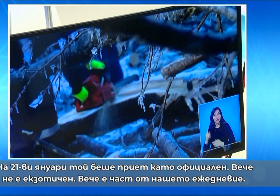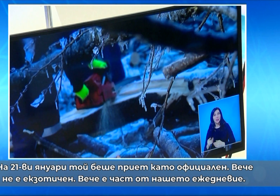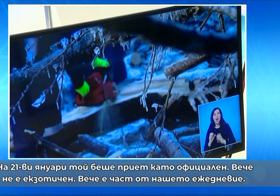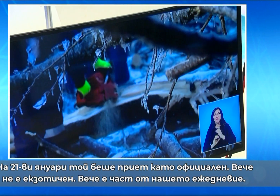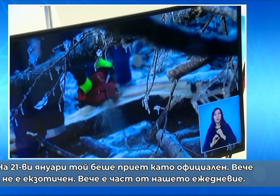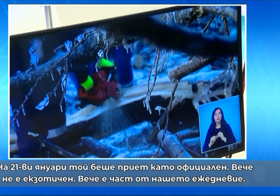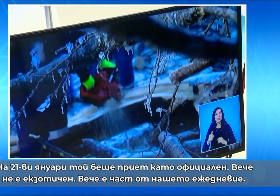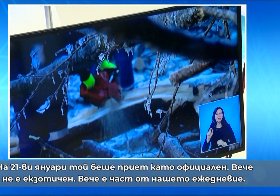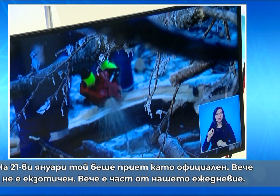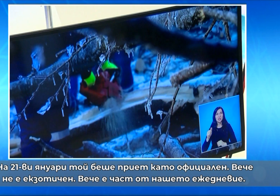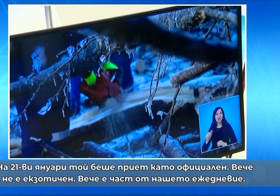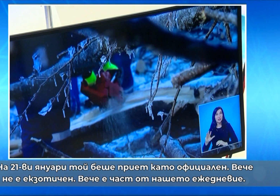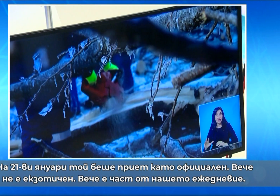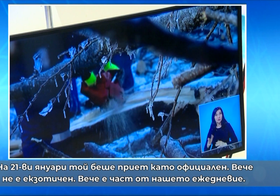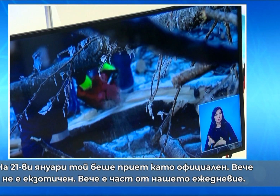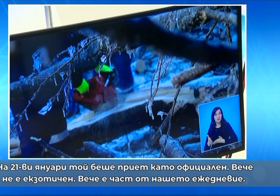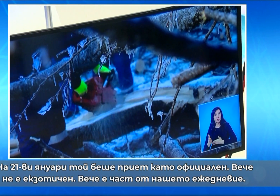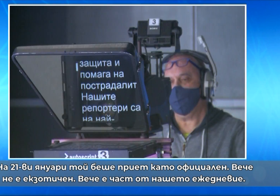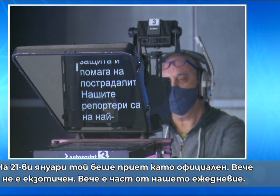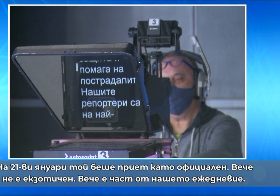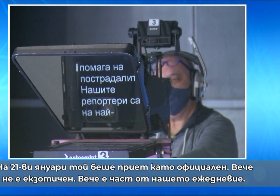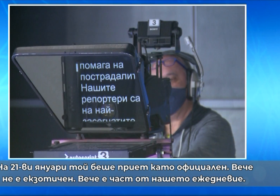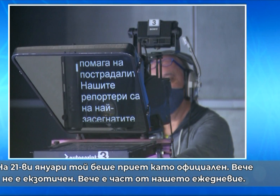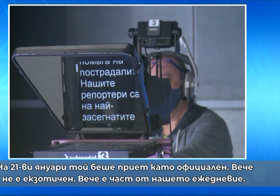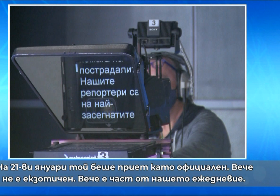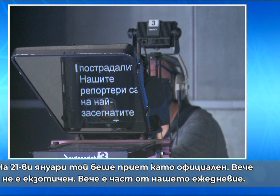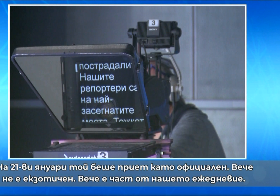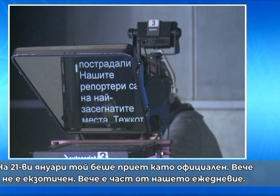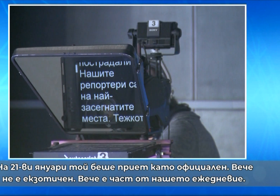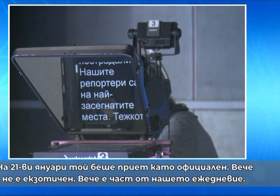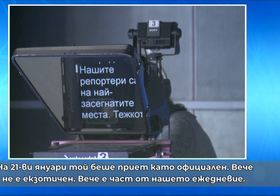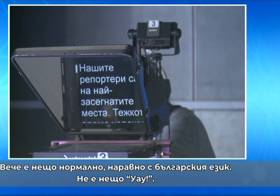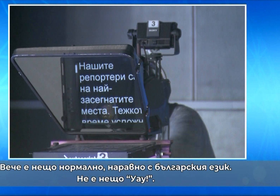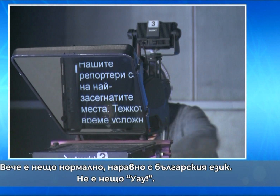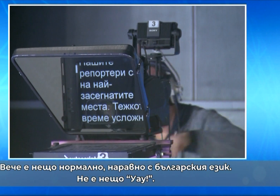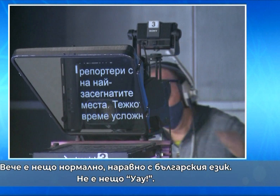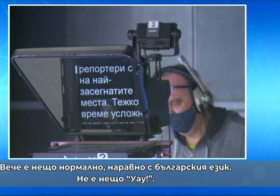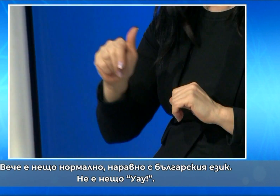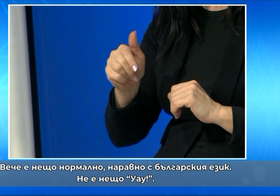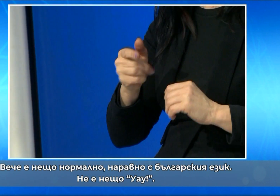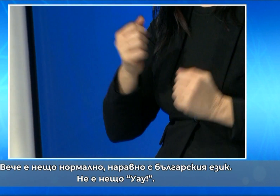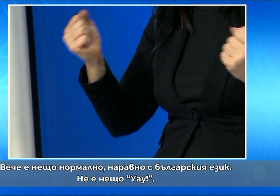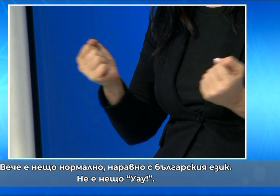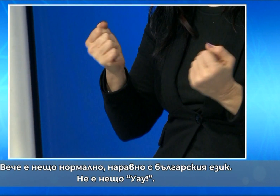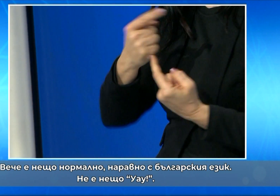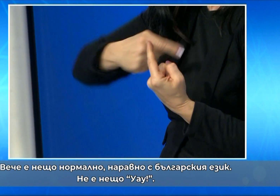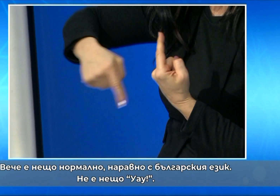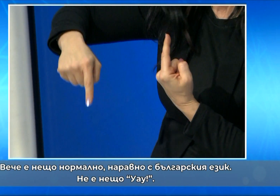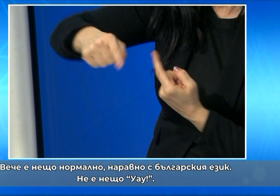той беше предкато официален, вече не е екзотичен, той е вече част от нашето ежедневе, вече е нещо нормално и наравно с български